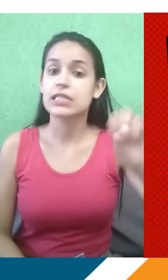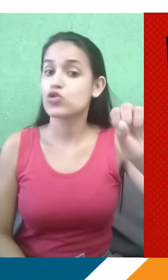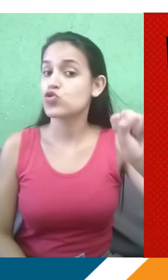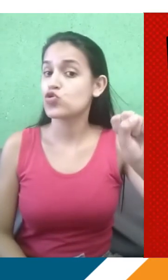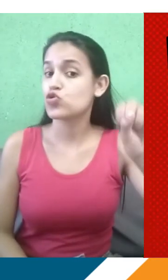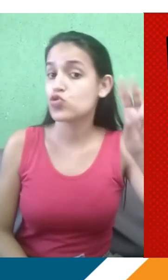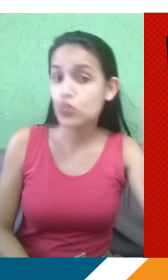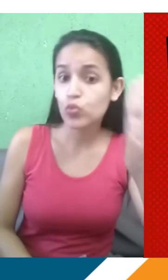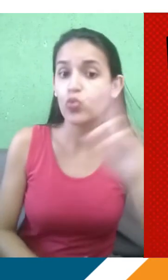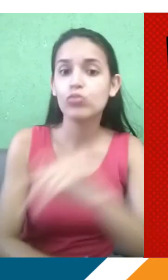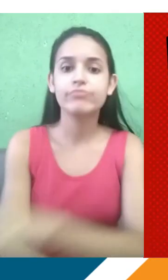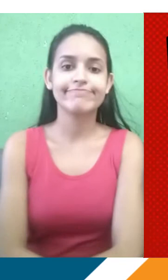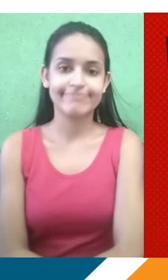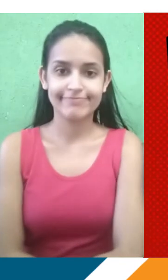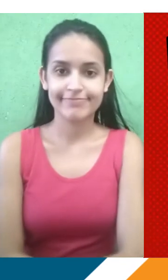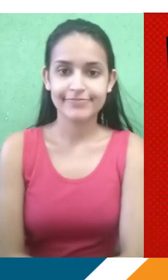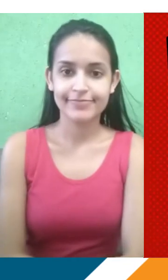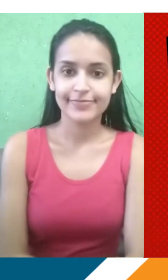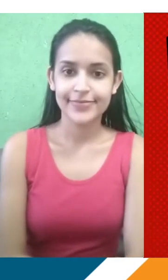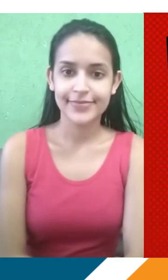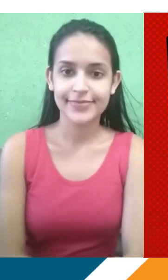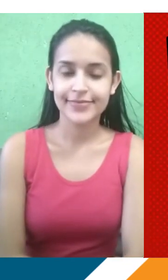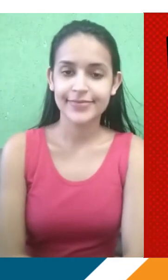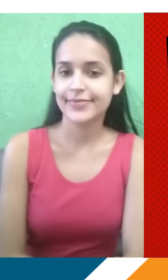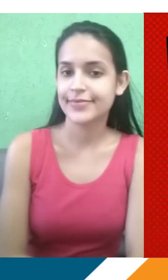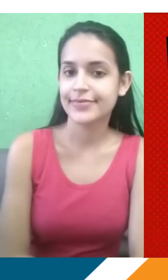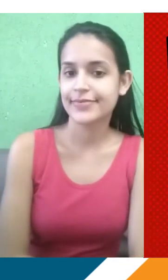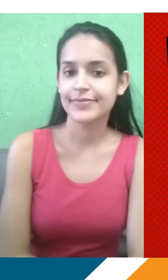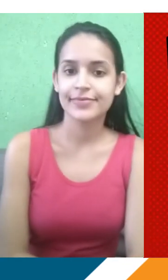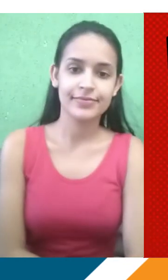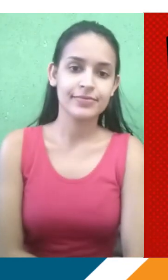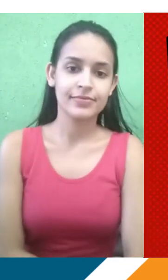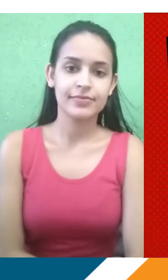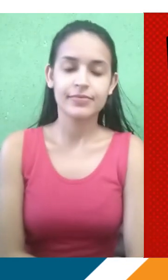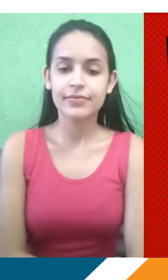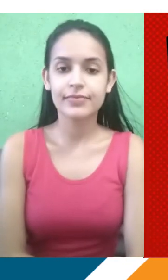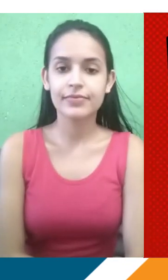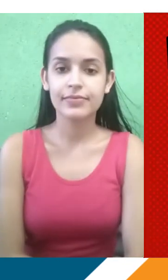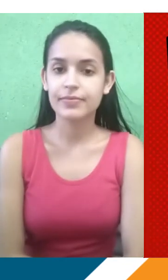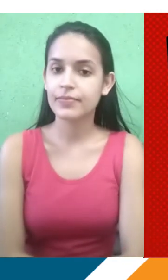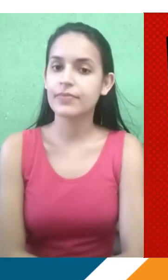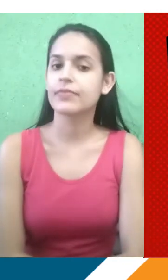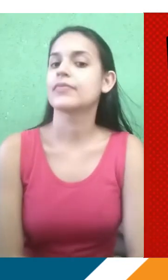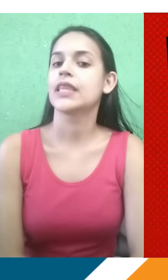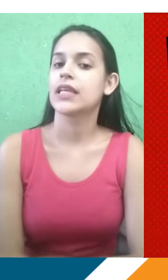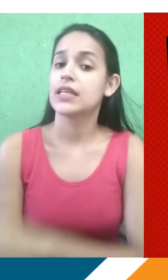sabe? E, claro, todos os outros vídeos do SOA são muito importantes, mas se vocês quiserem se guiar e se nortear com relação ao pós-prova,